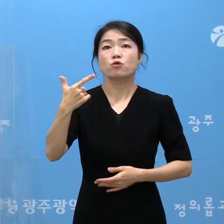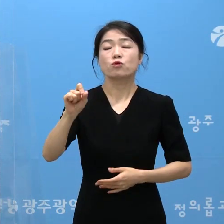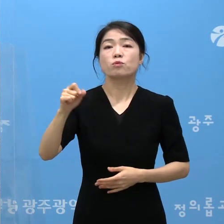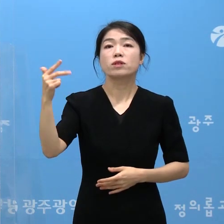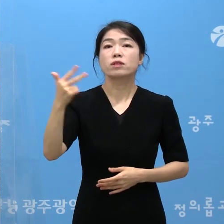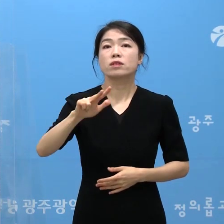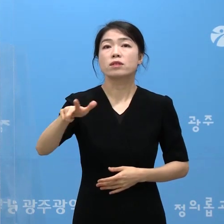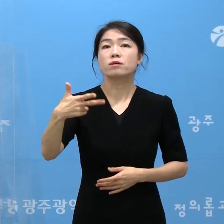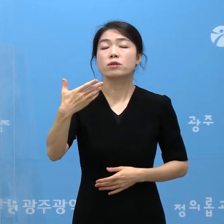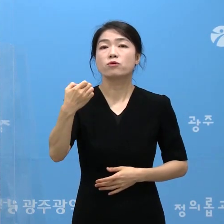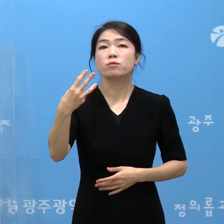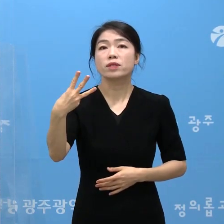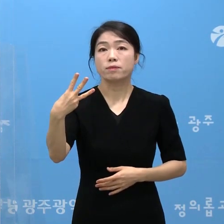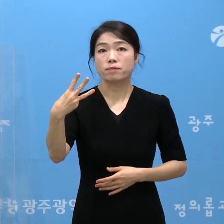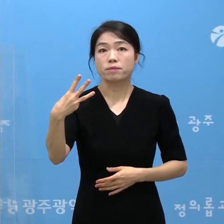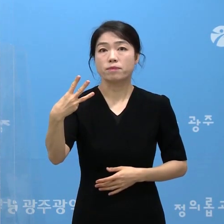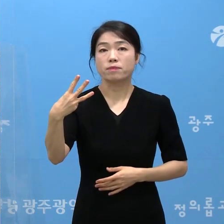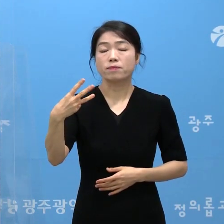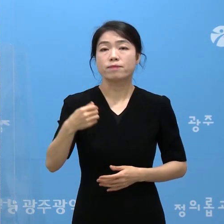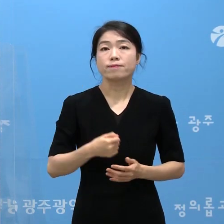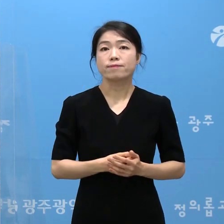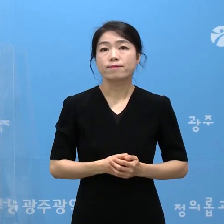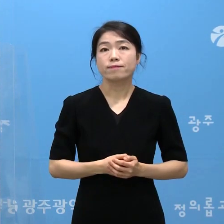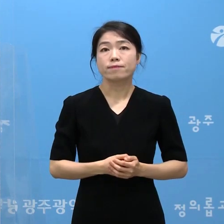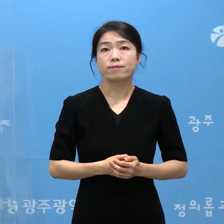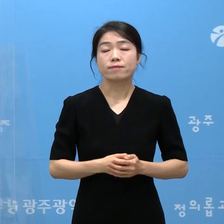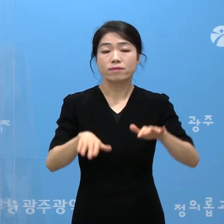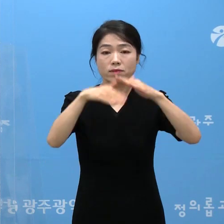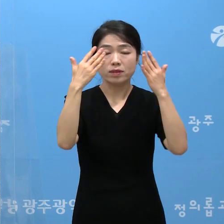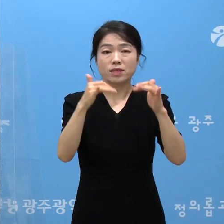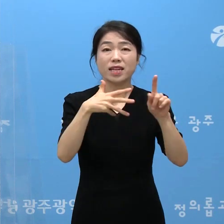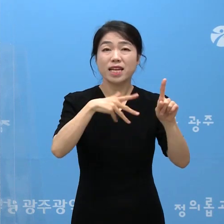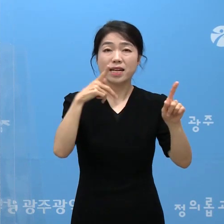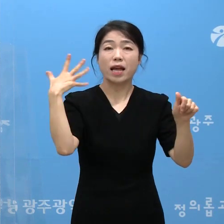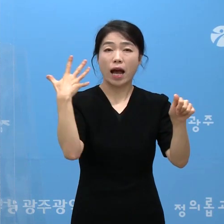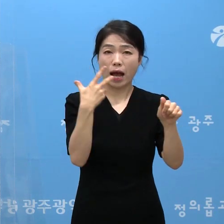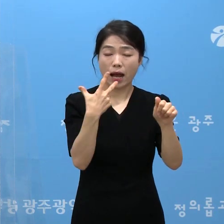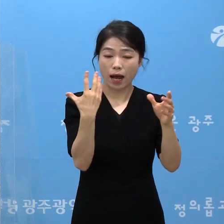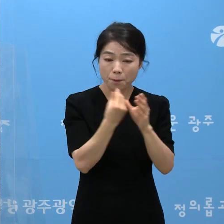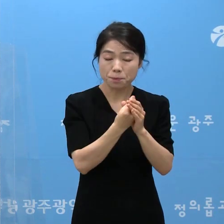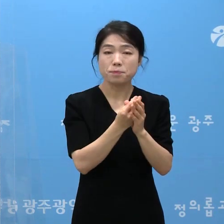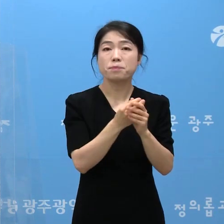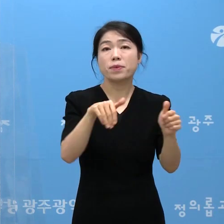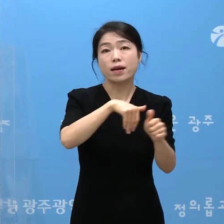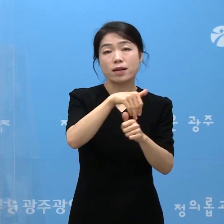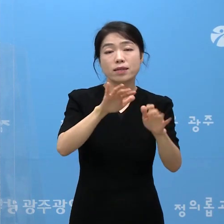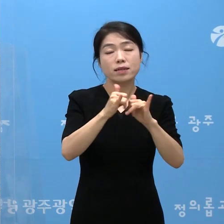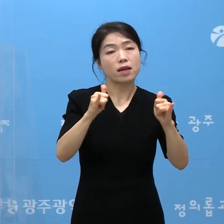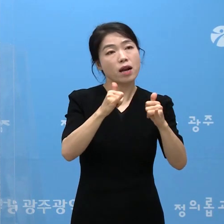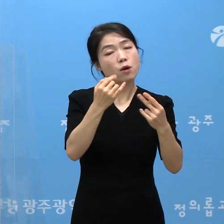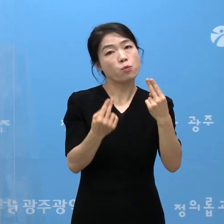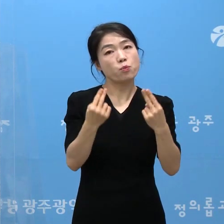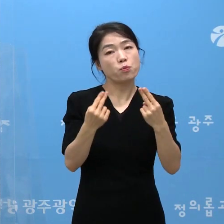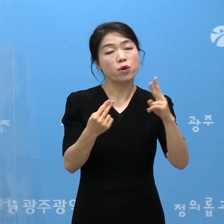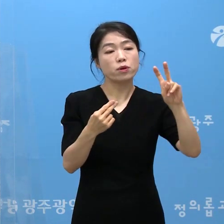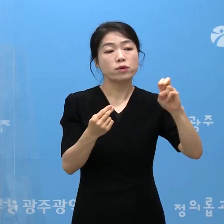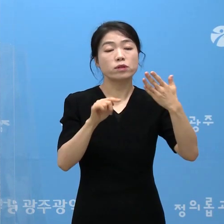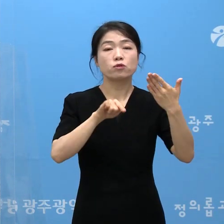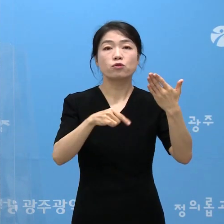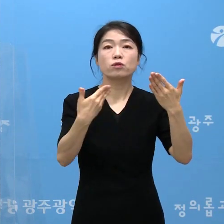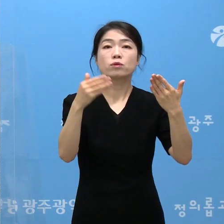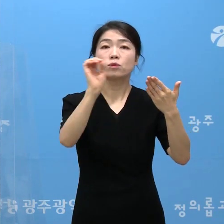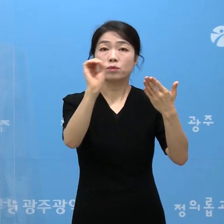7천 793명이며 되겠습니다. 전체 1차 접종 완료 현황은 인구 대비로 하면 29